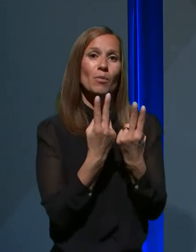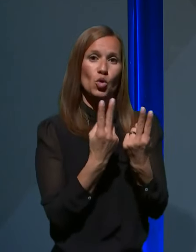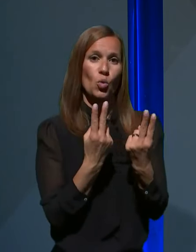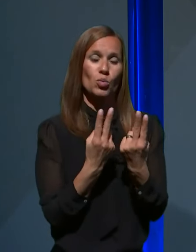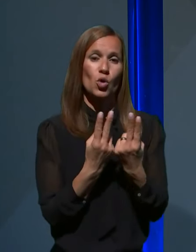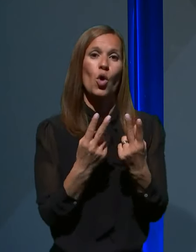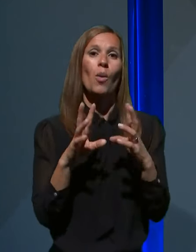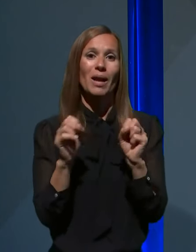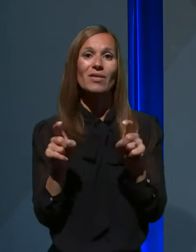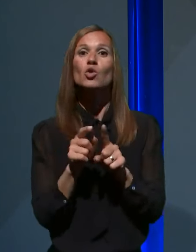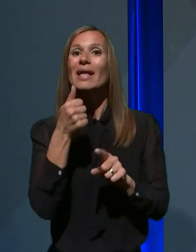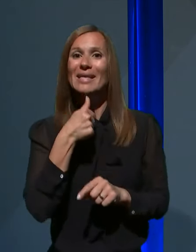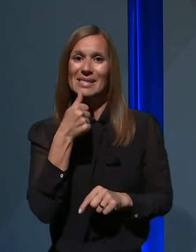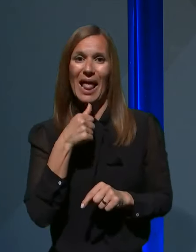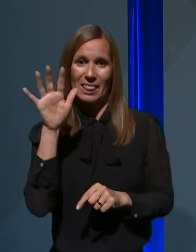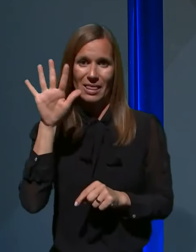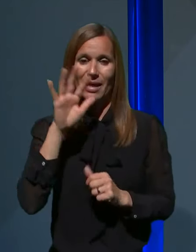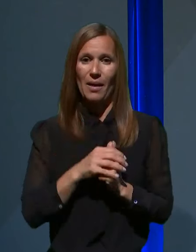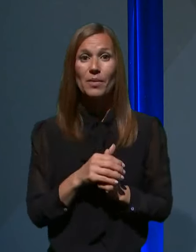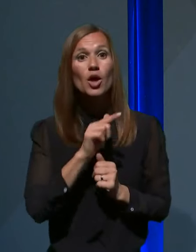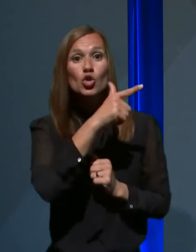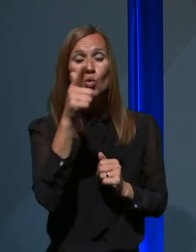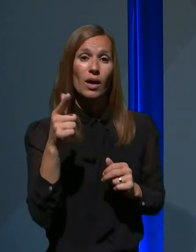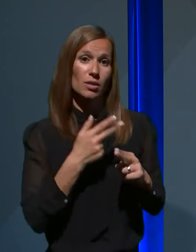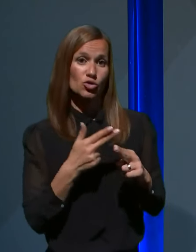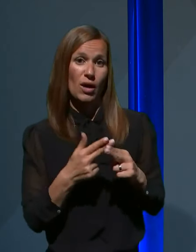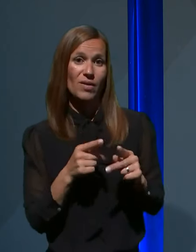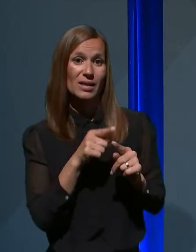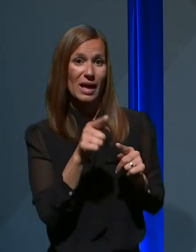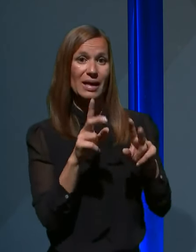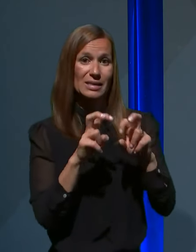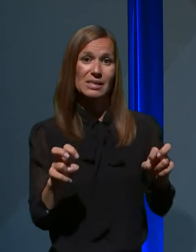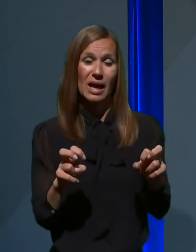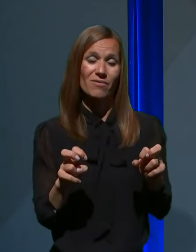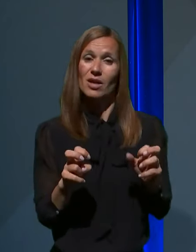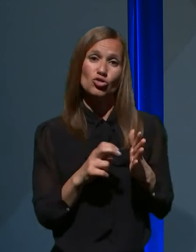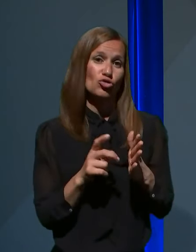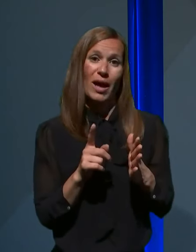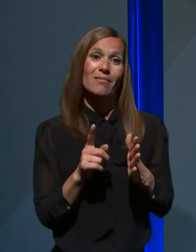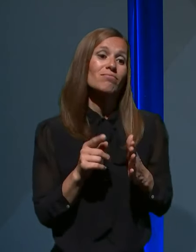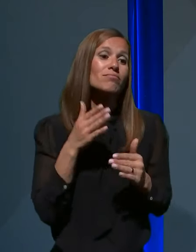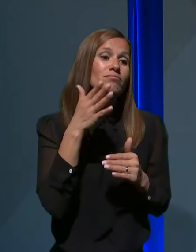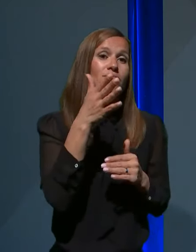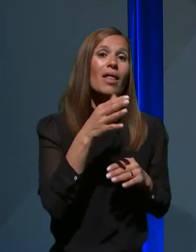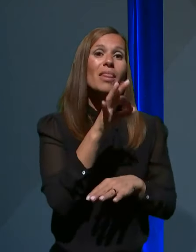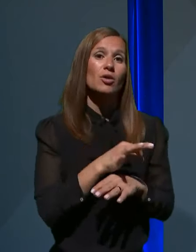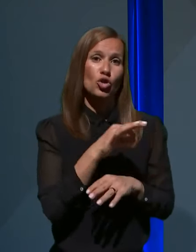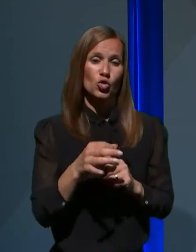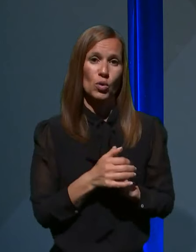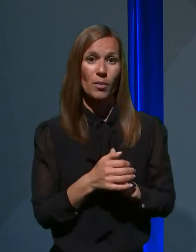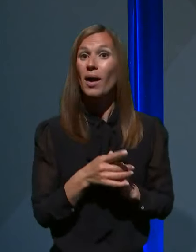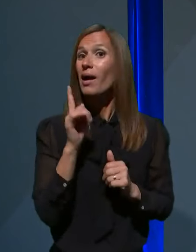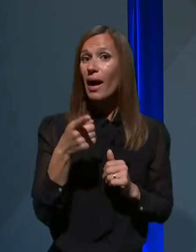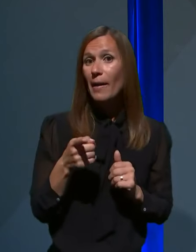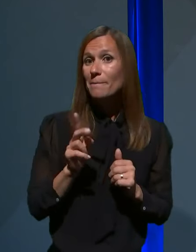opravila Islandija. druge države takšne raziskave šele načrtujejo. V čem je prednost slovenskega